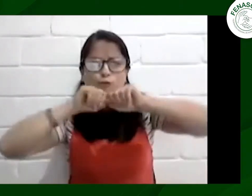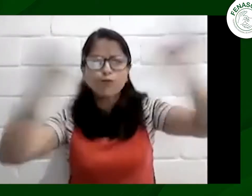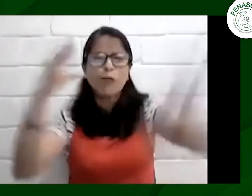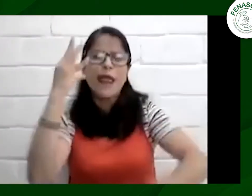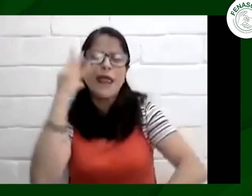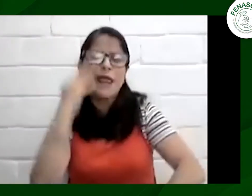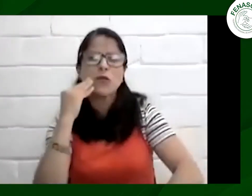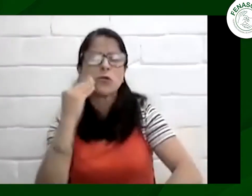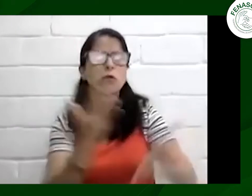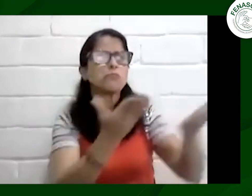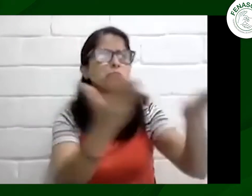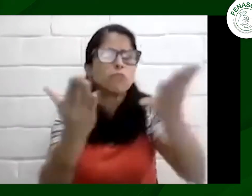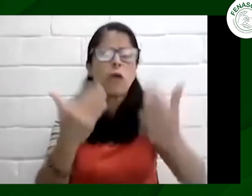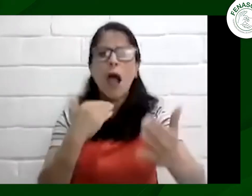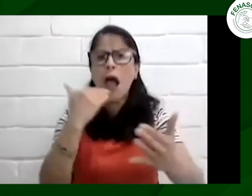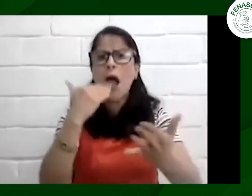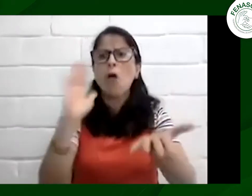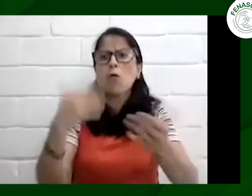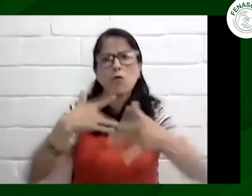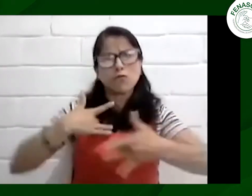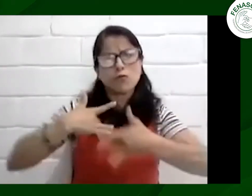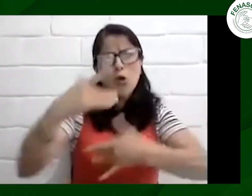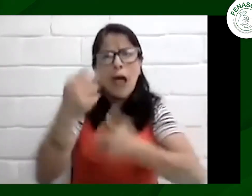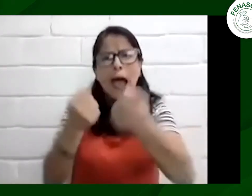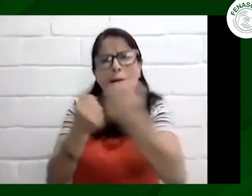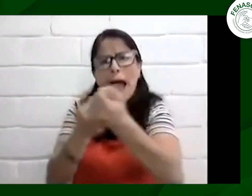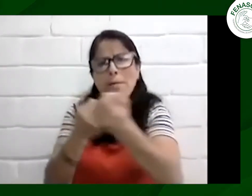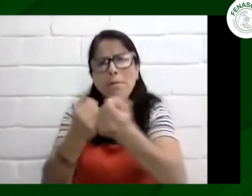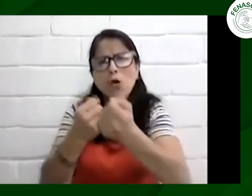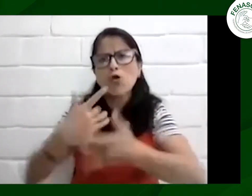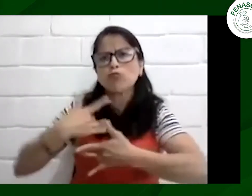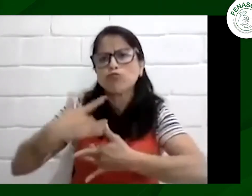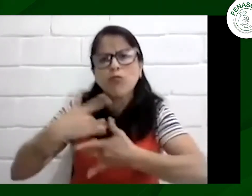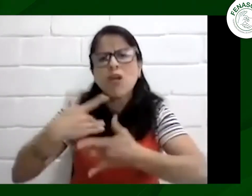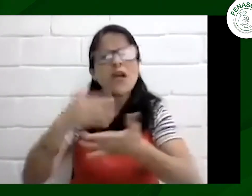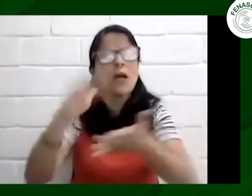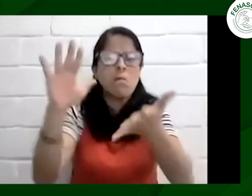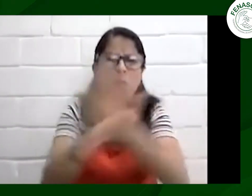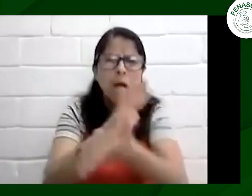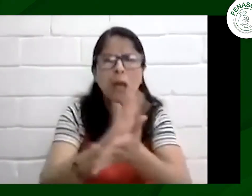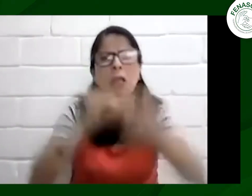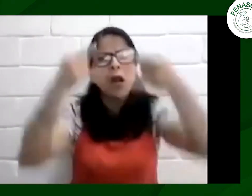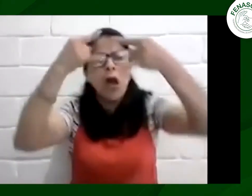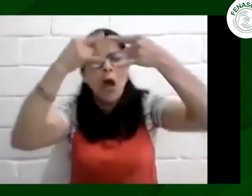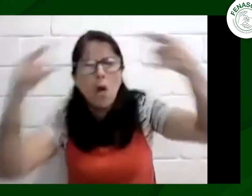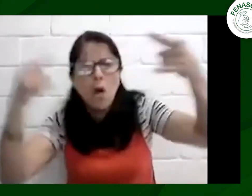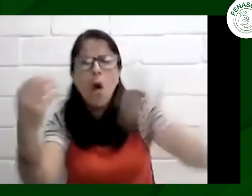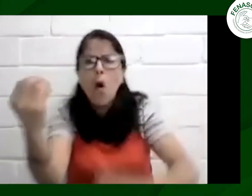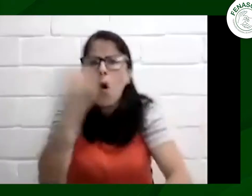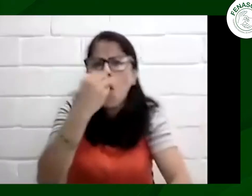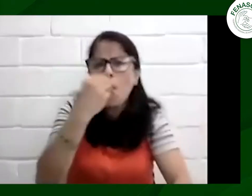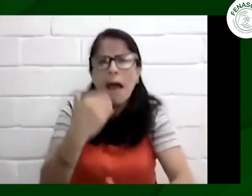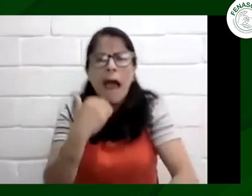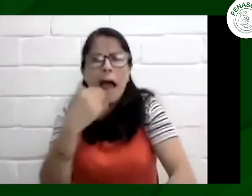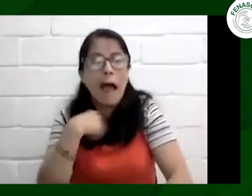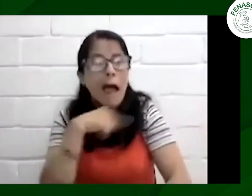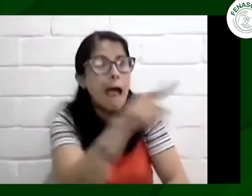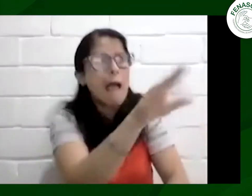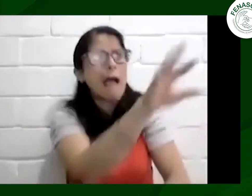iban a ser las directrices tanto de difusión de organización a mirar quiénes iban a ser los voluntarios cómo se iba a